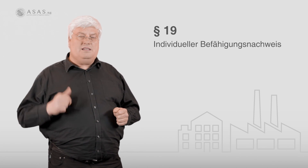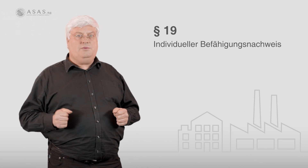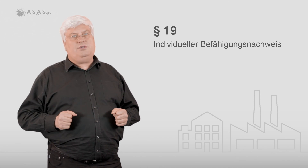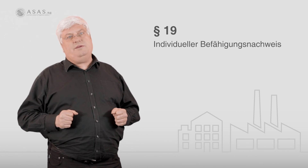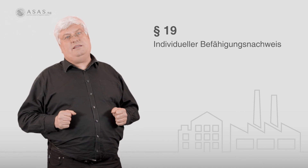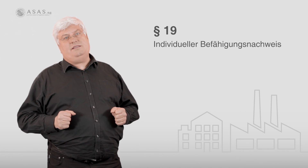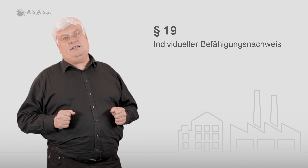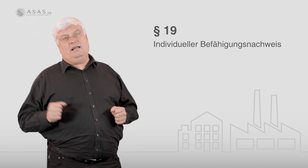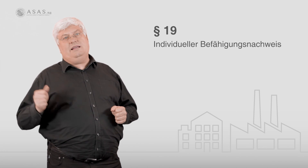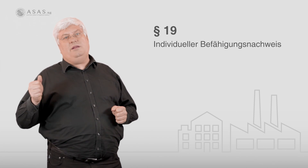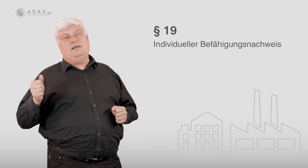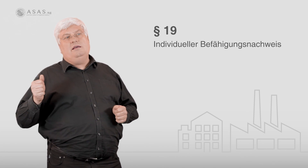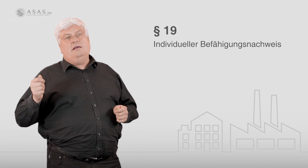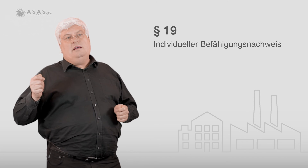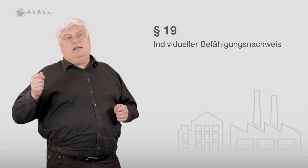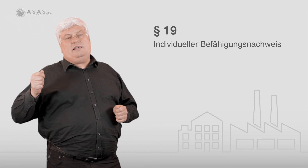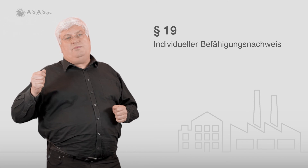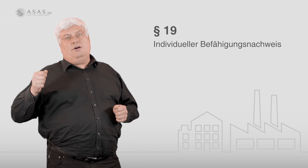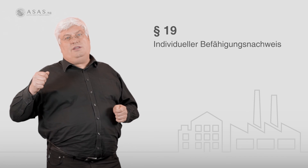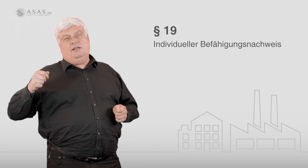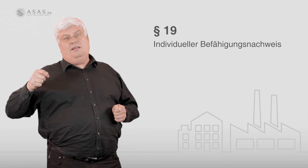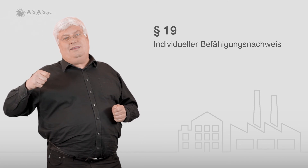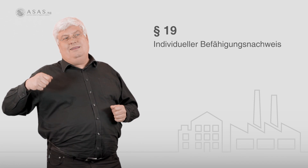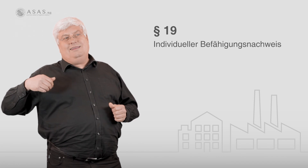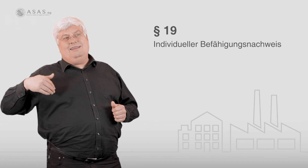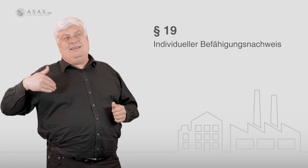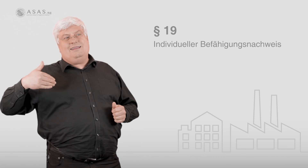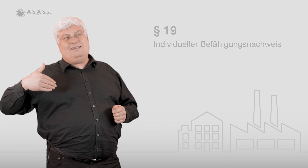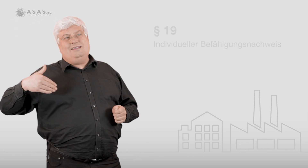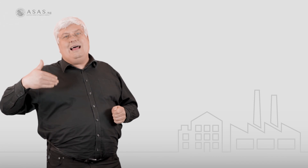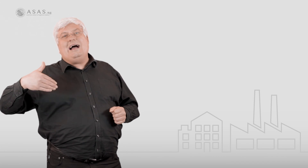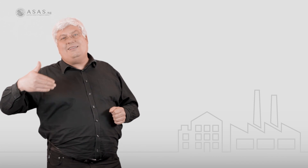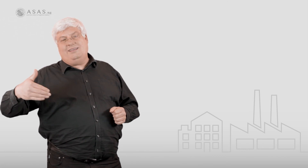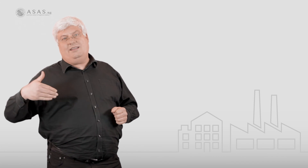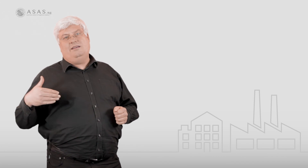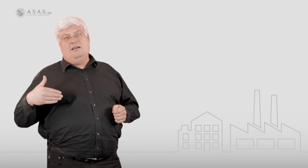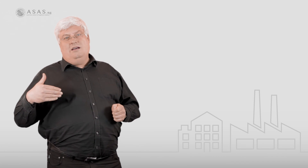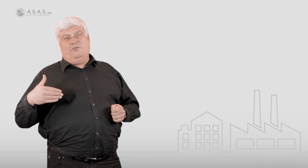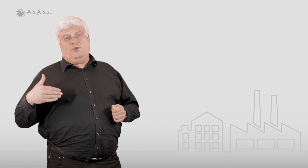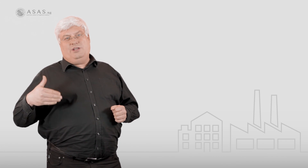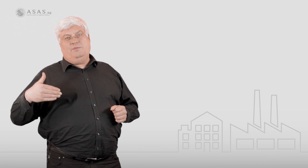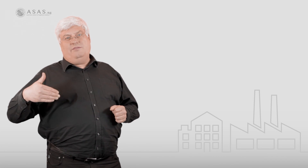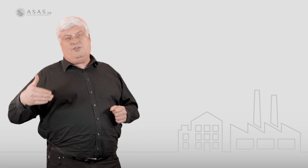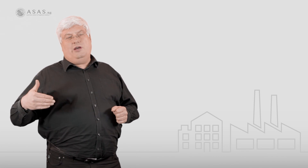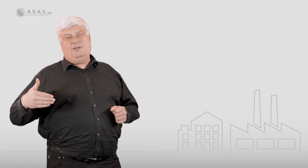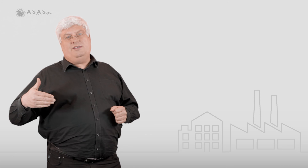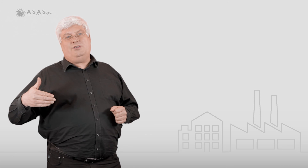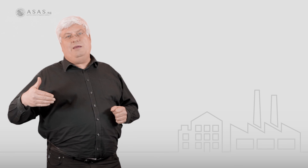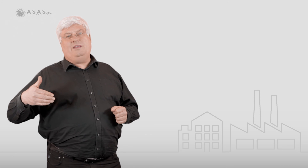lassen Sie mich noch zwei Sätze sagen, nämlich es gibt auch die Nachsicht von bestimmten Versäumnissen. Also jemand,